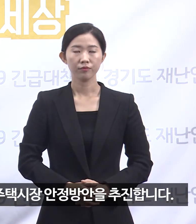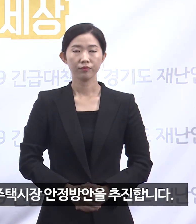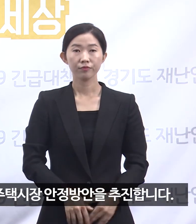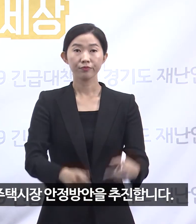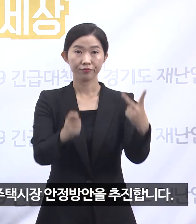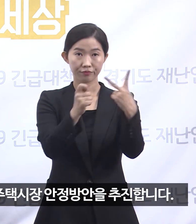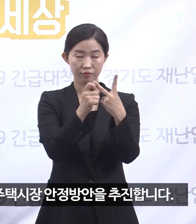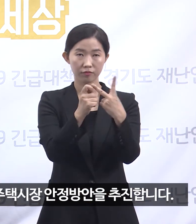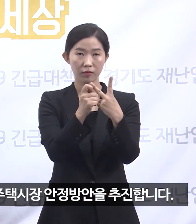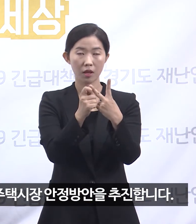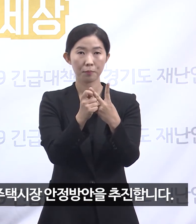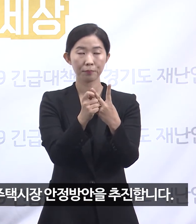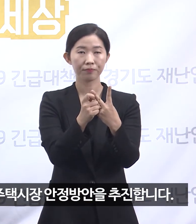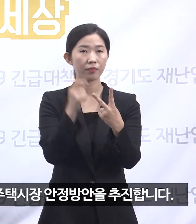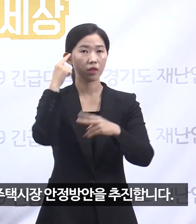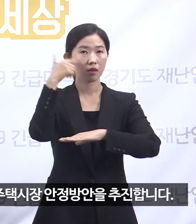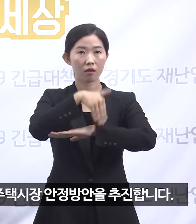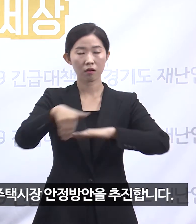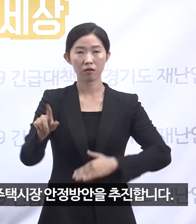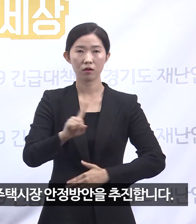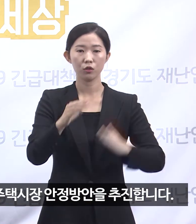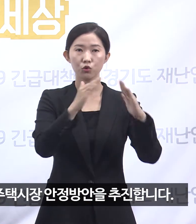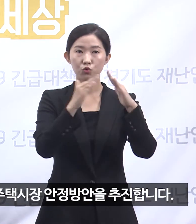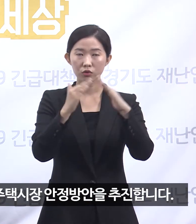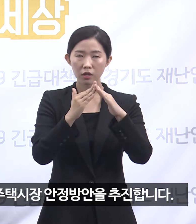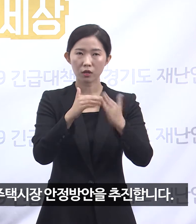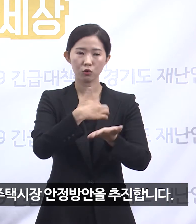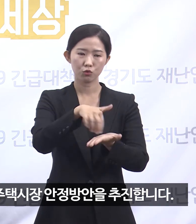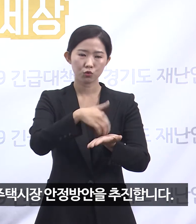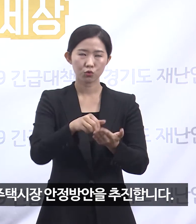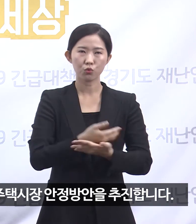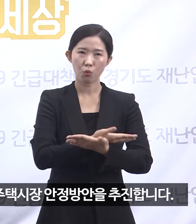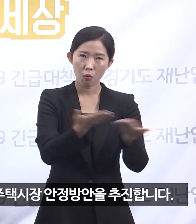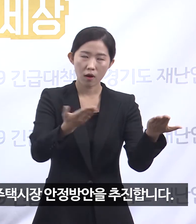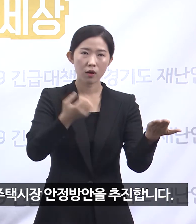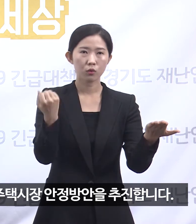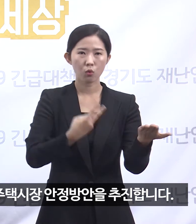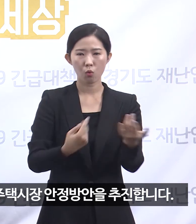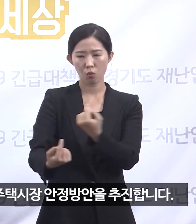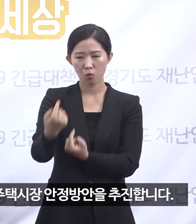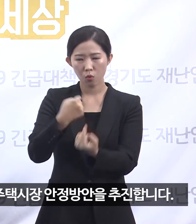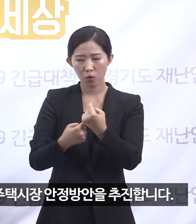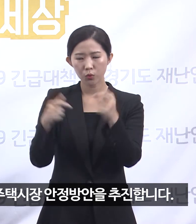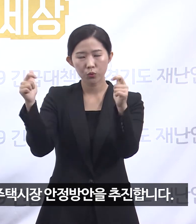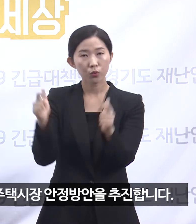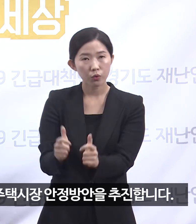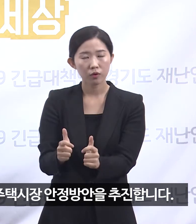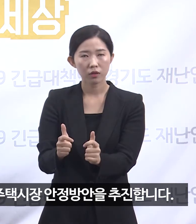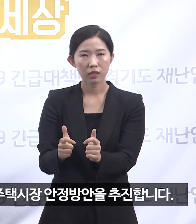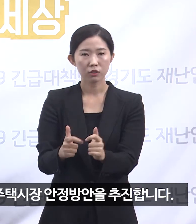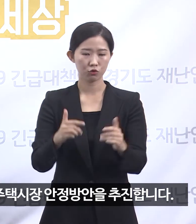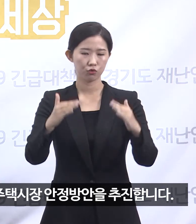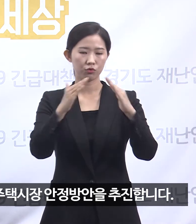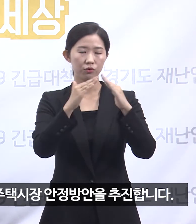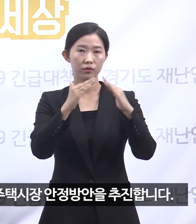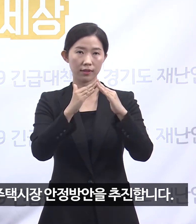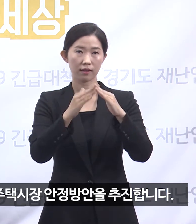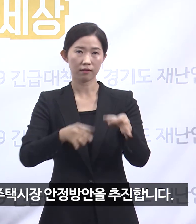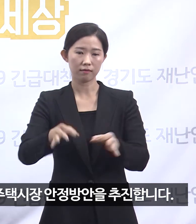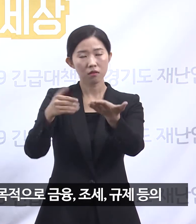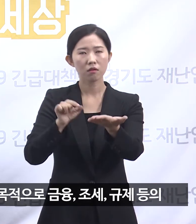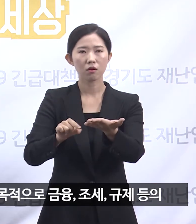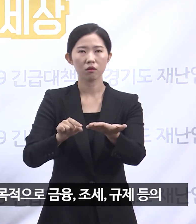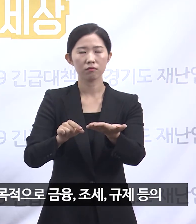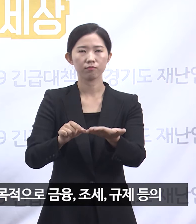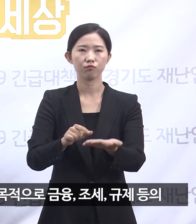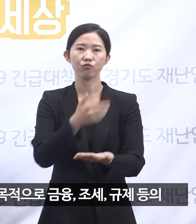주택공급 확대와 주택수요축소를 통해서 주택시장 안정방안을 추진합니다.